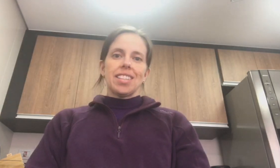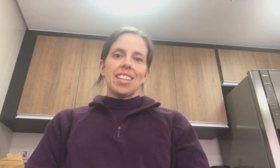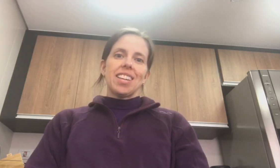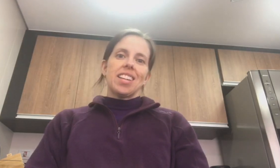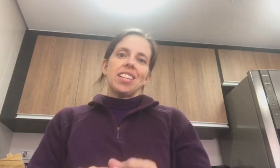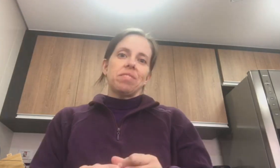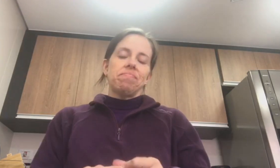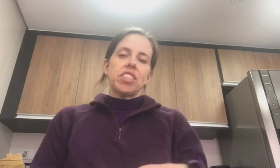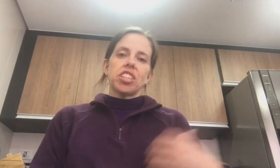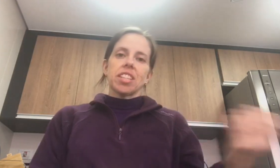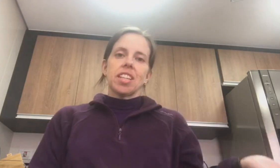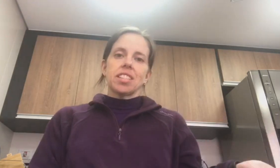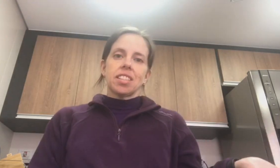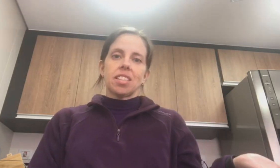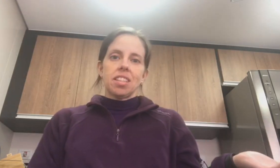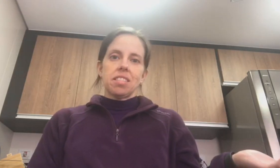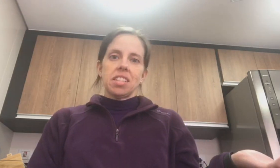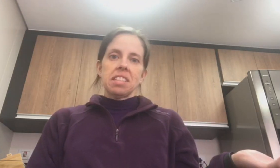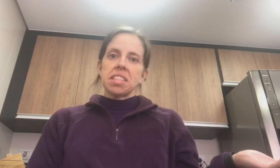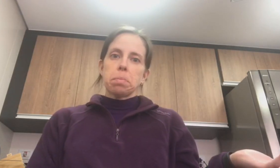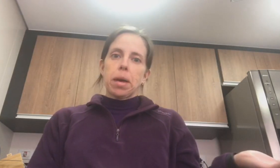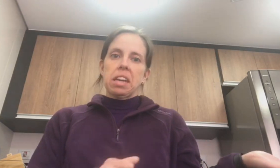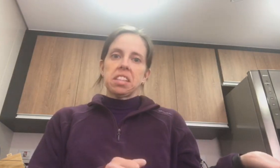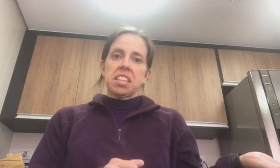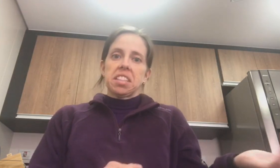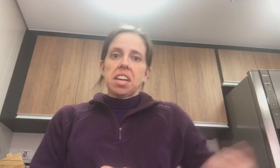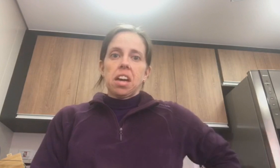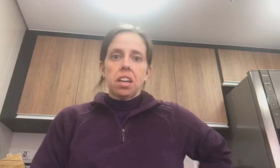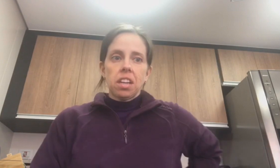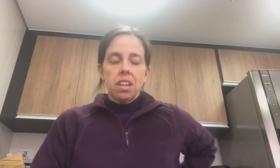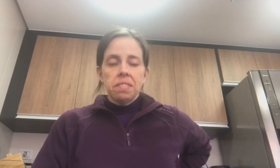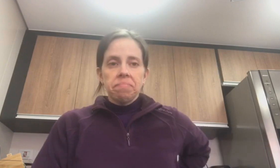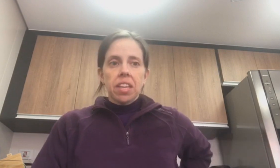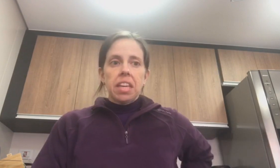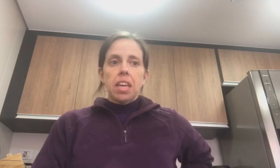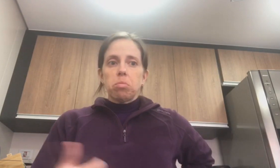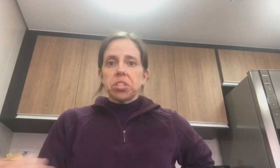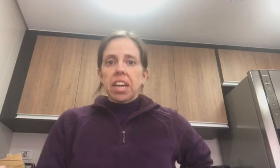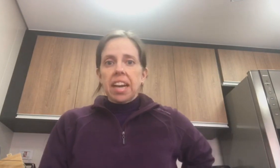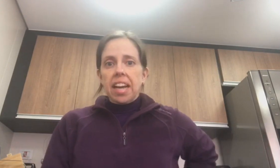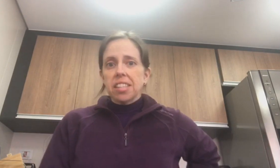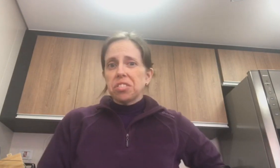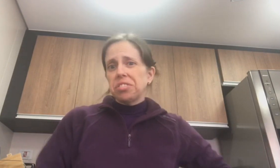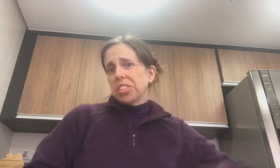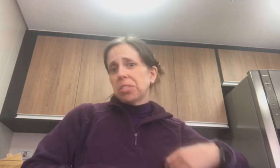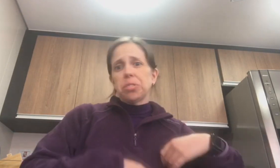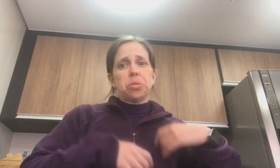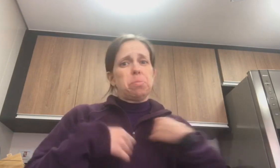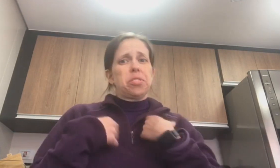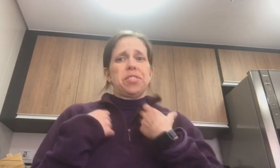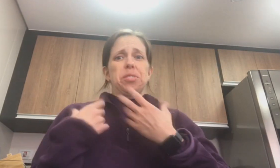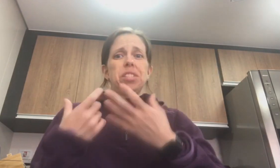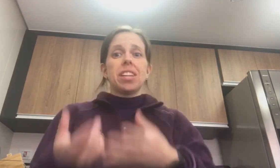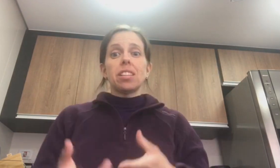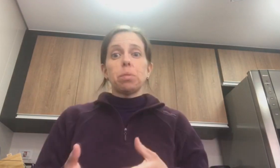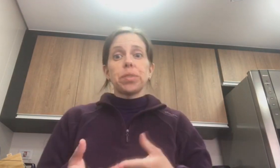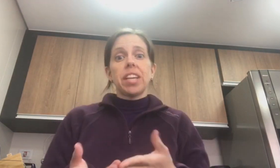As... Deixar as crianças separadas na sala. E aí, eu ia mostrar a casa. No fim, o Arthur começou a fazer o escândalo. Porque